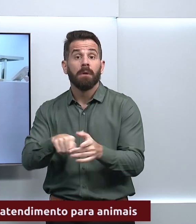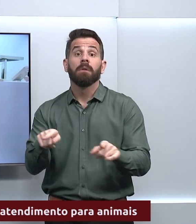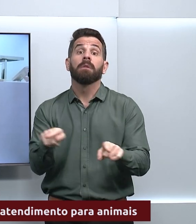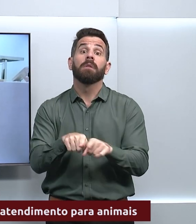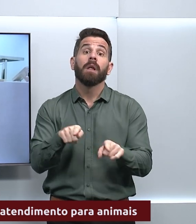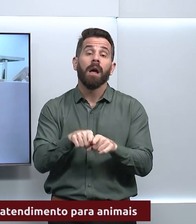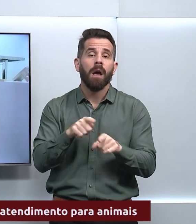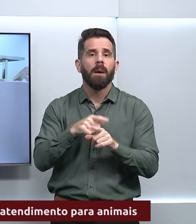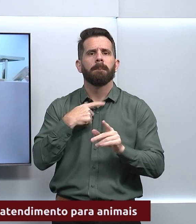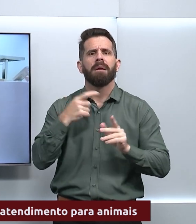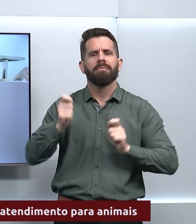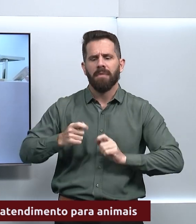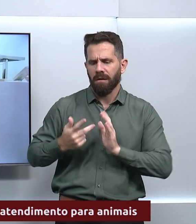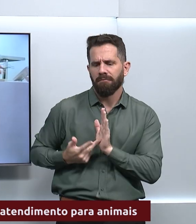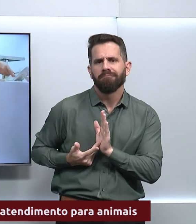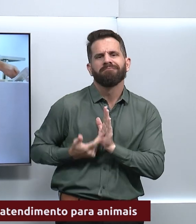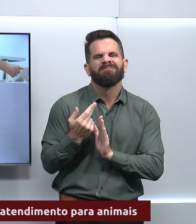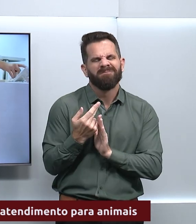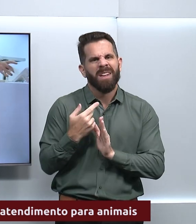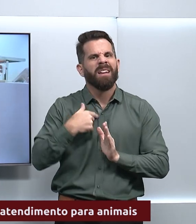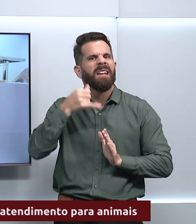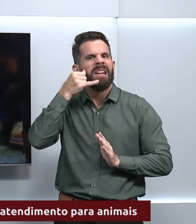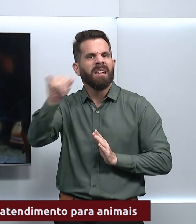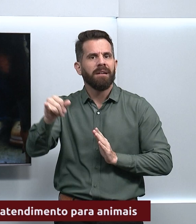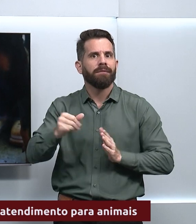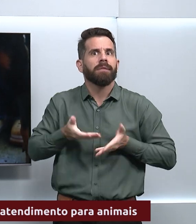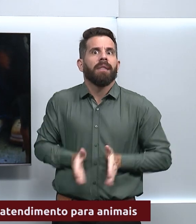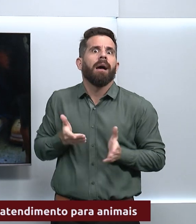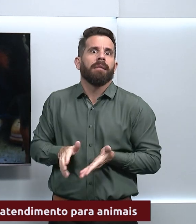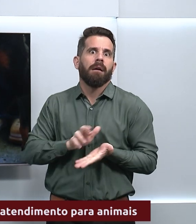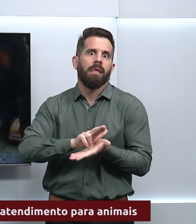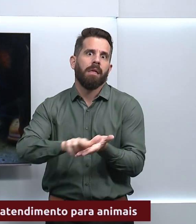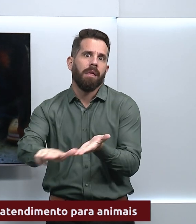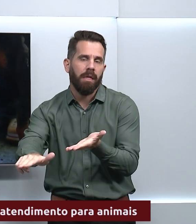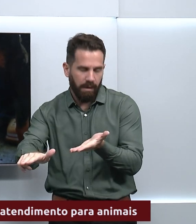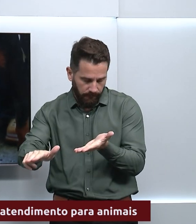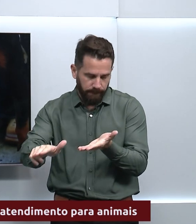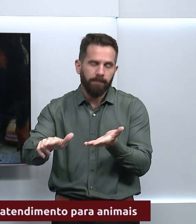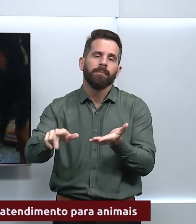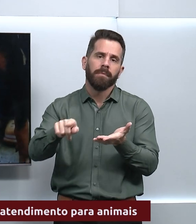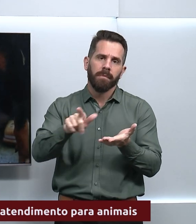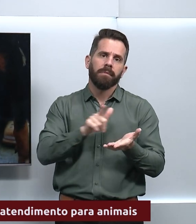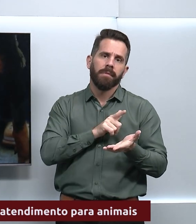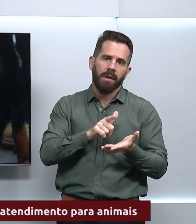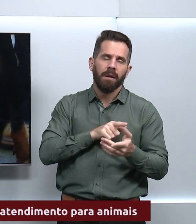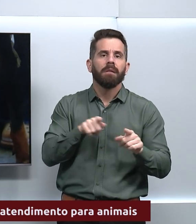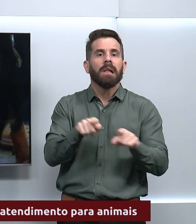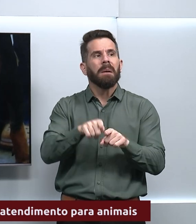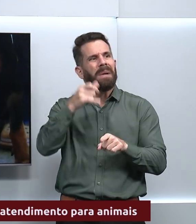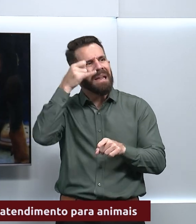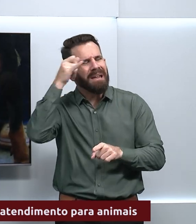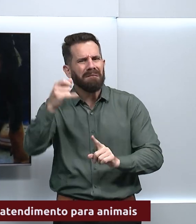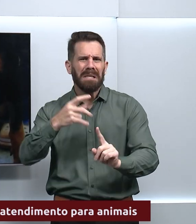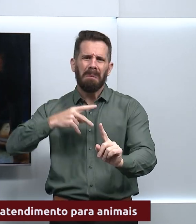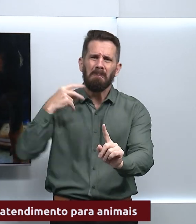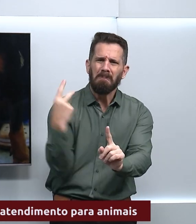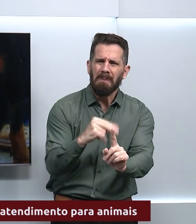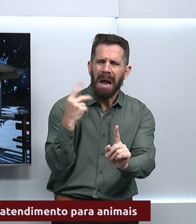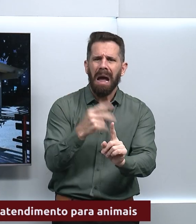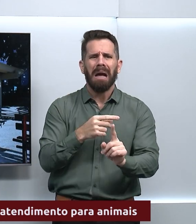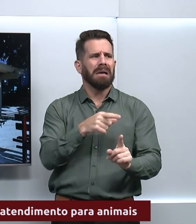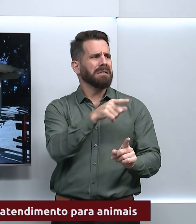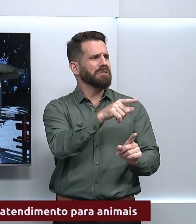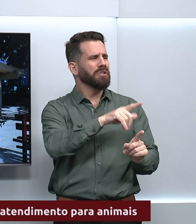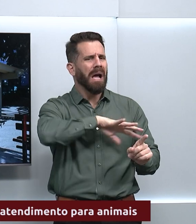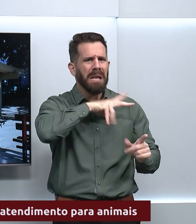de populacional, de bem-estar animal, prevenindo as questões de maus tratos, abandono de animais.